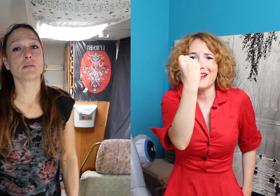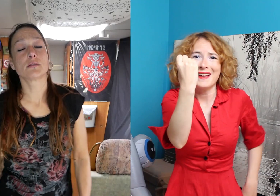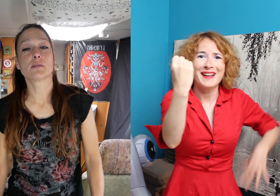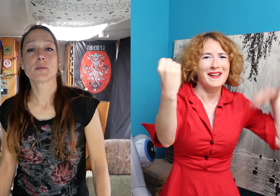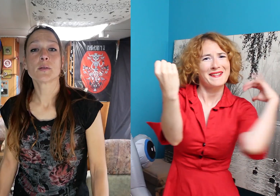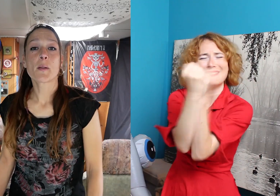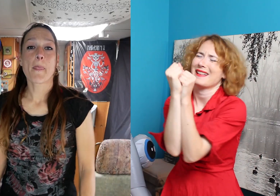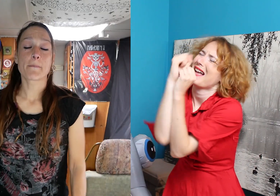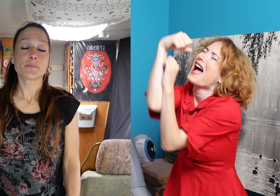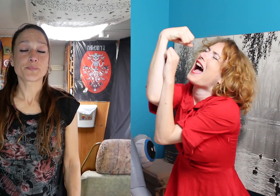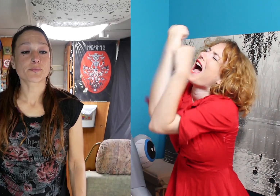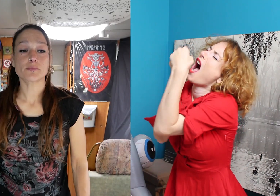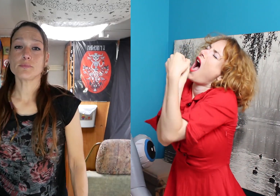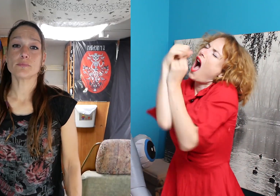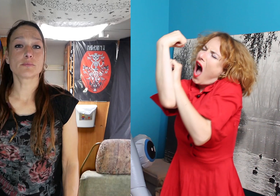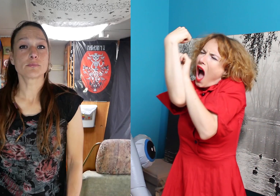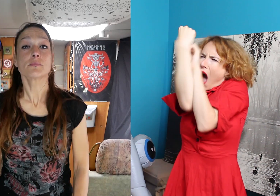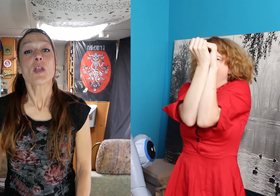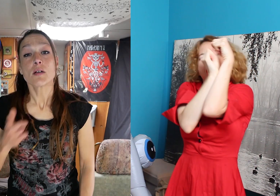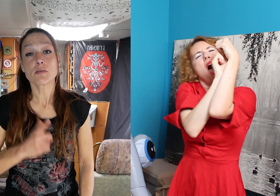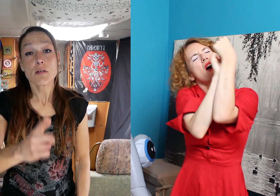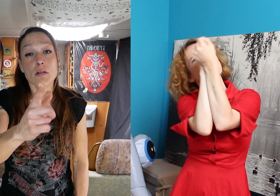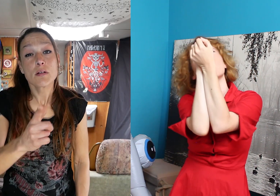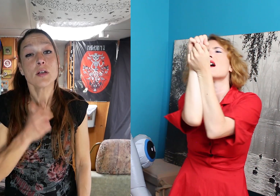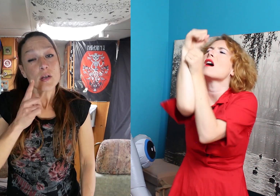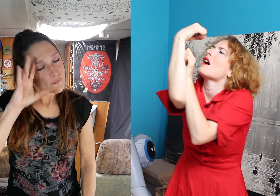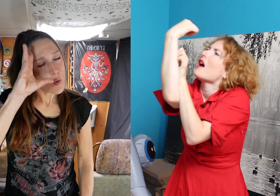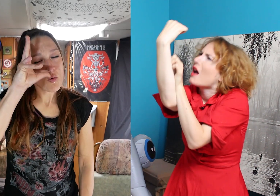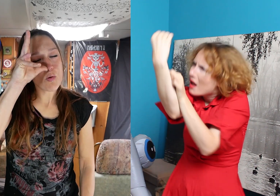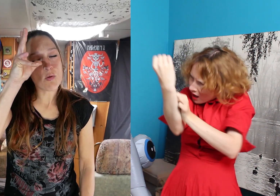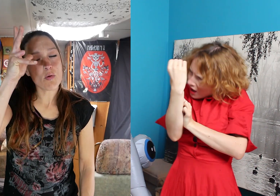jours passés À s'aimer comme des dingues Comme de fou allié